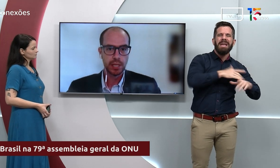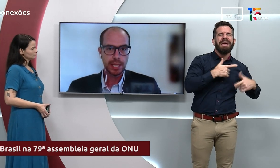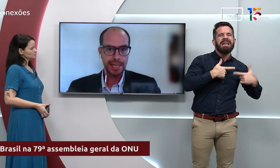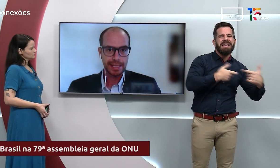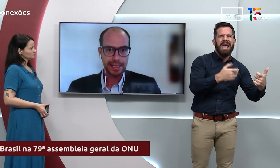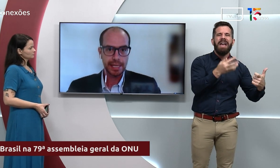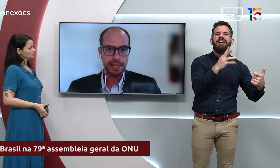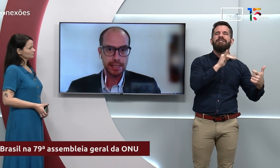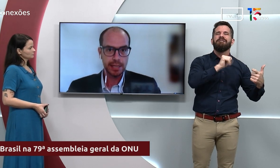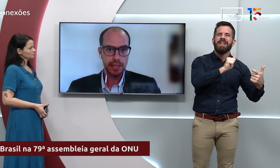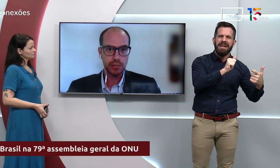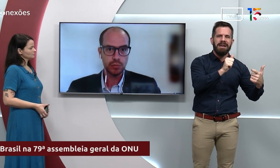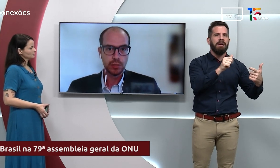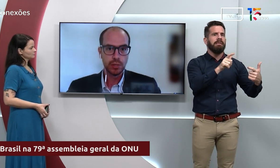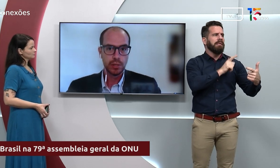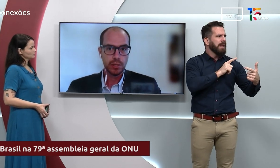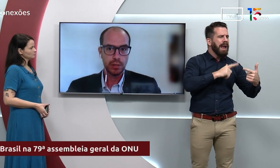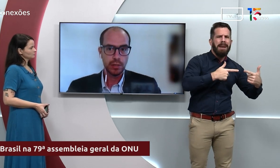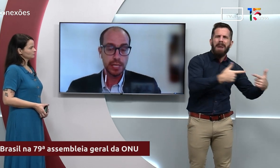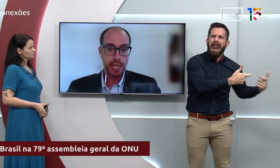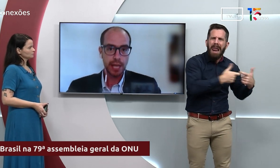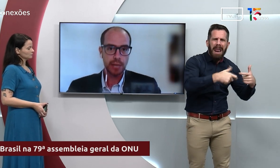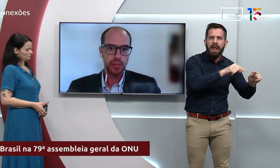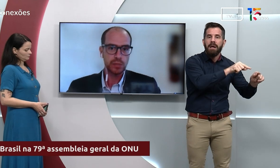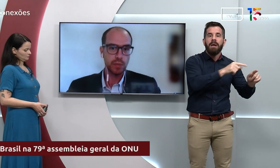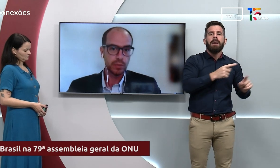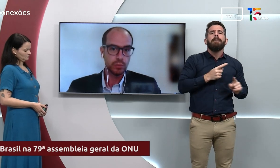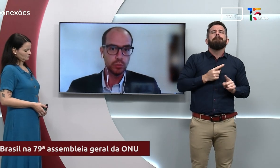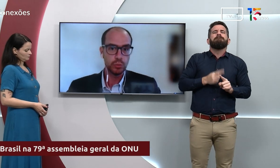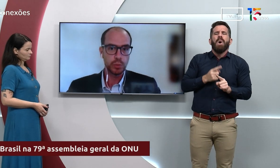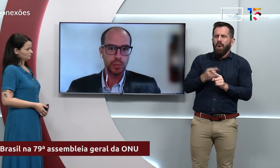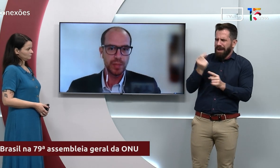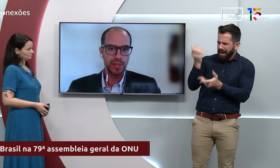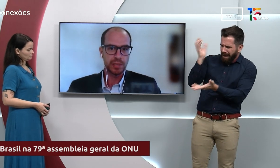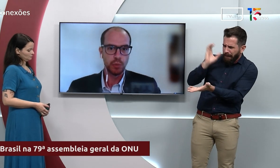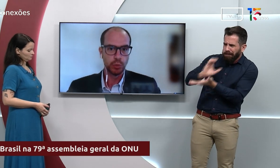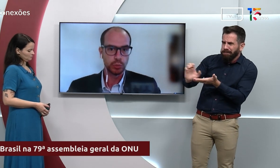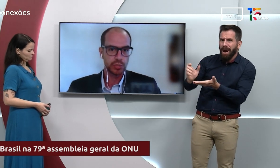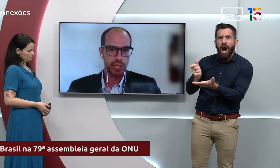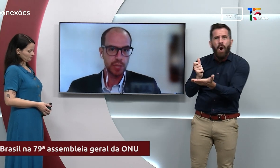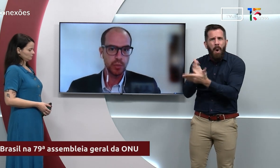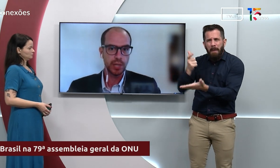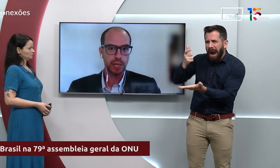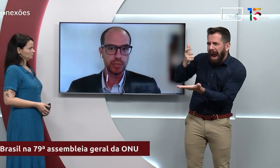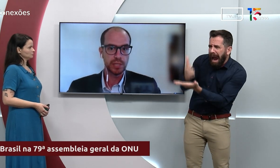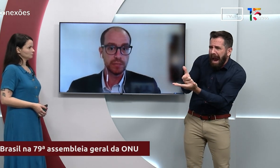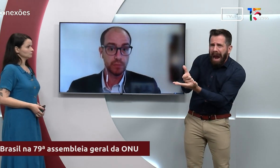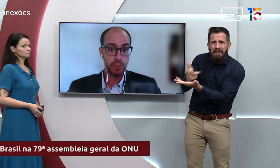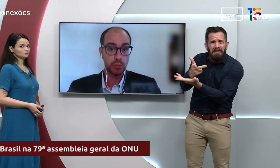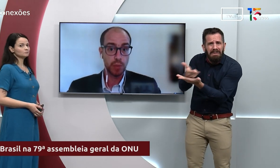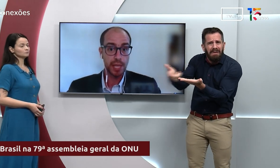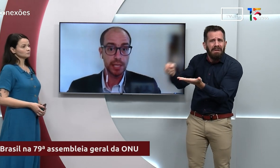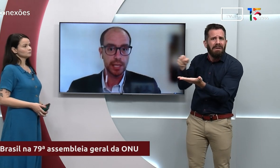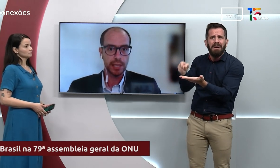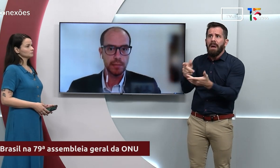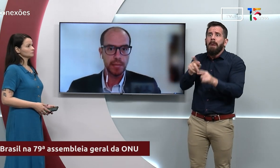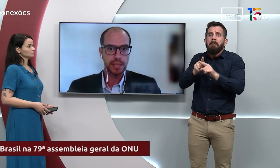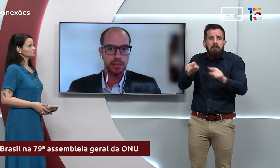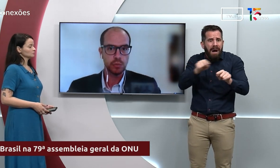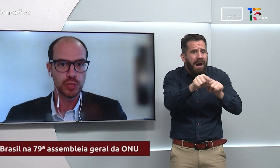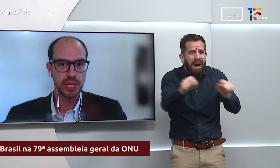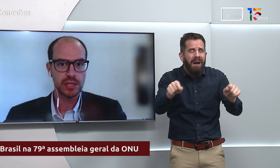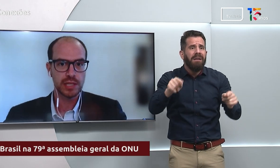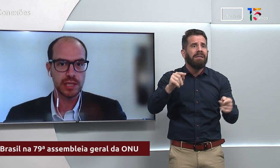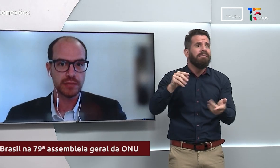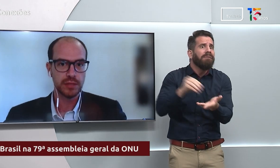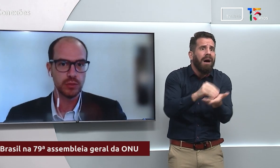gastar dinheiro em armas quando os problemas são outros? Na época era o desenvolvimento, ainda é, mas